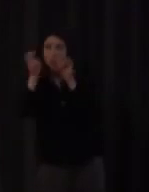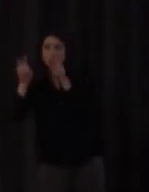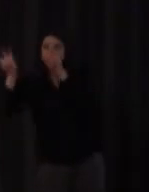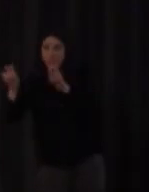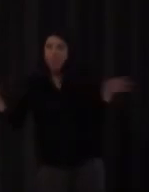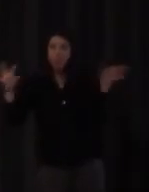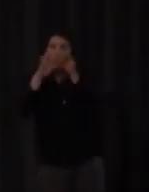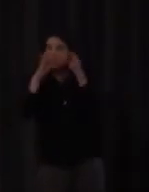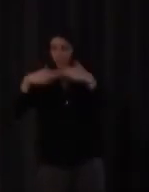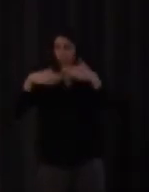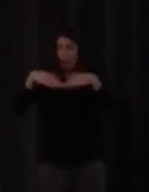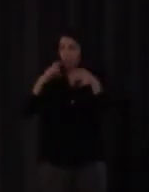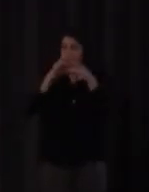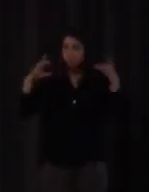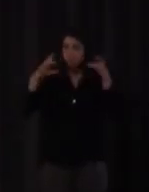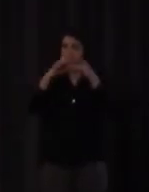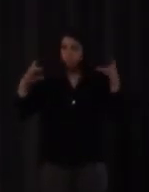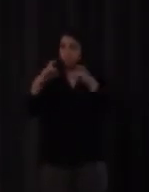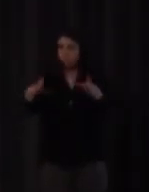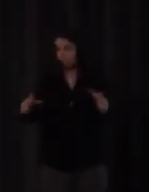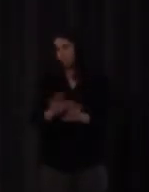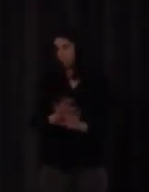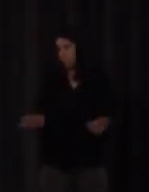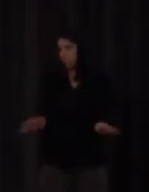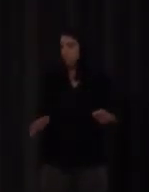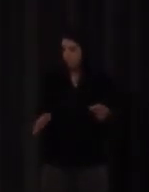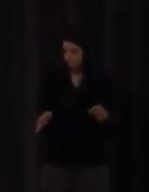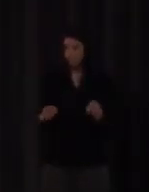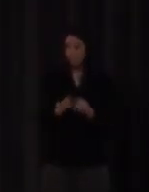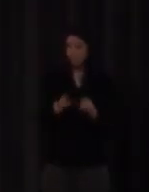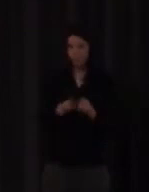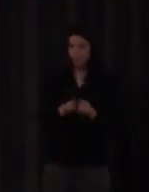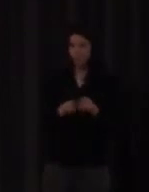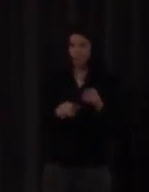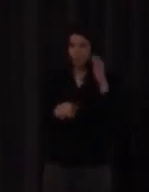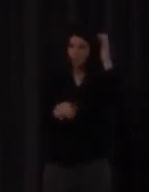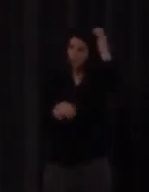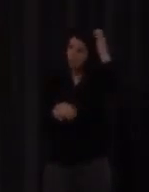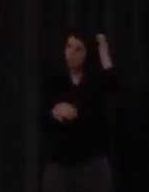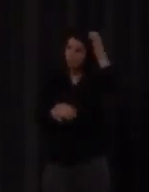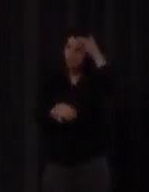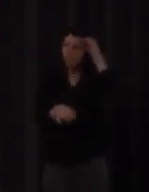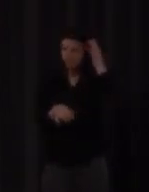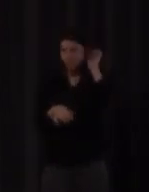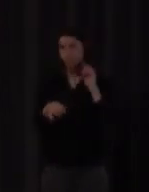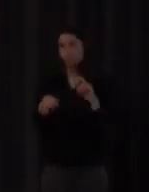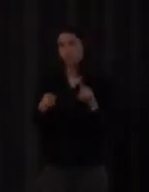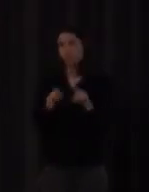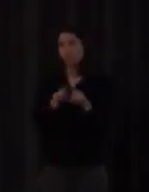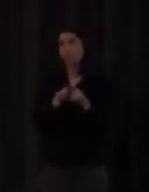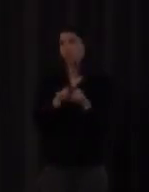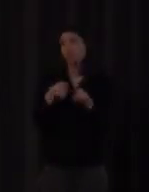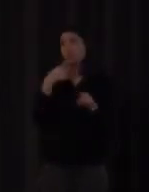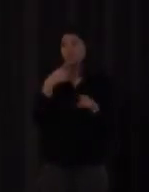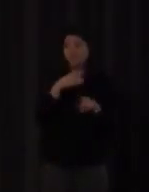decir se ve un desfase curricular finalmente palpable con respecto a los alumnos que están en